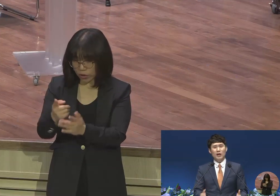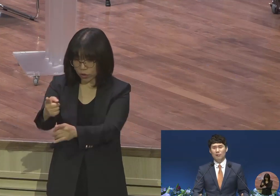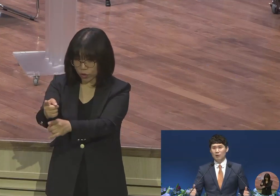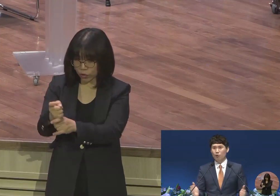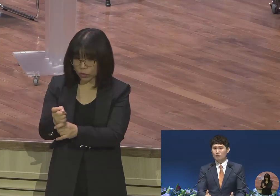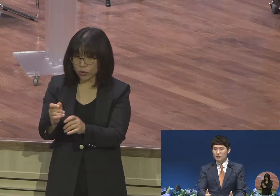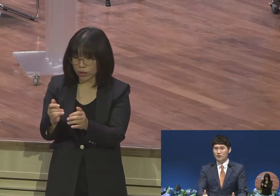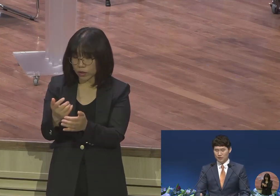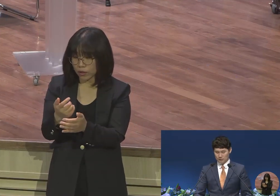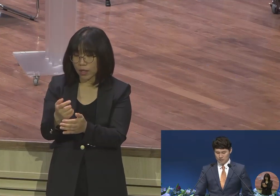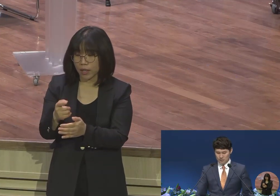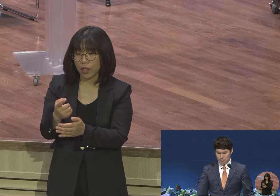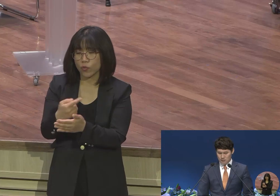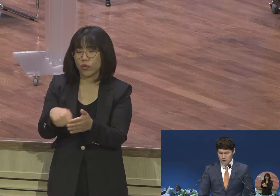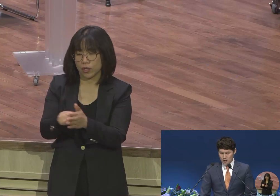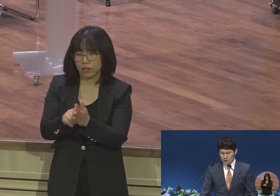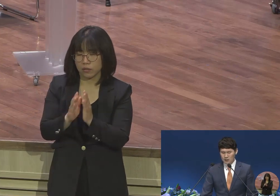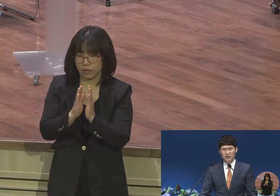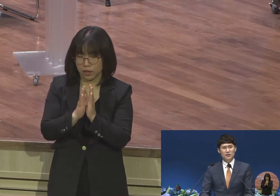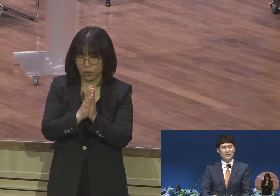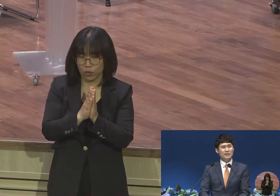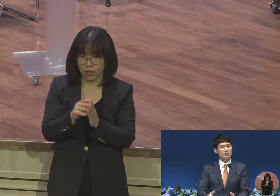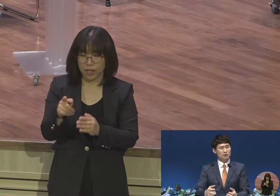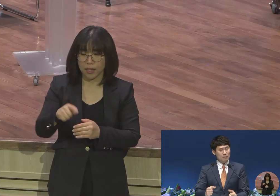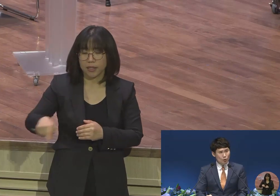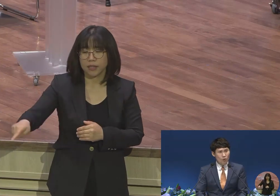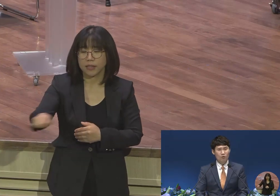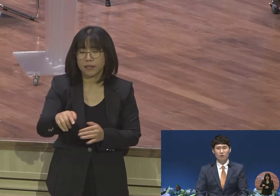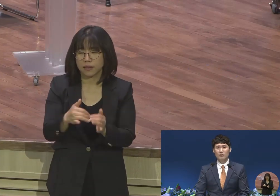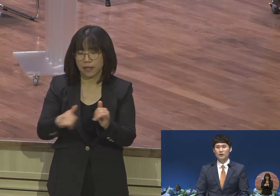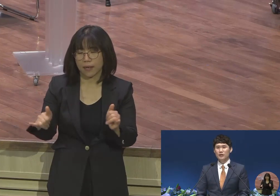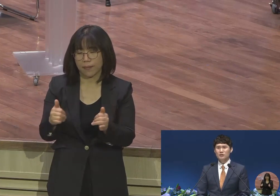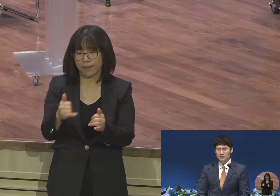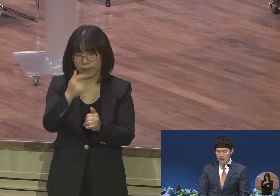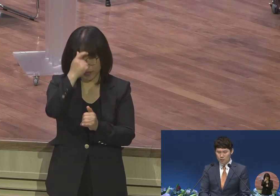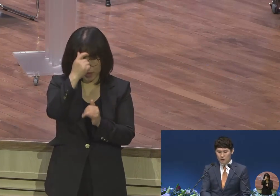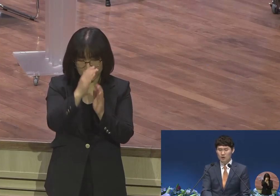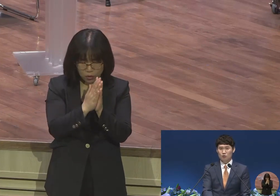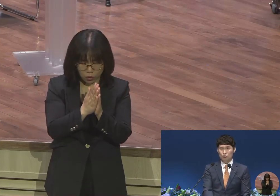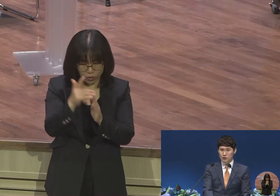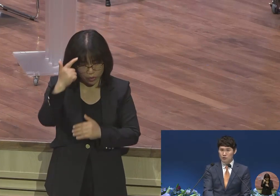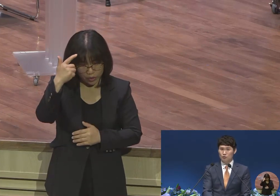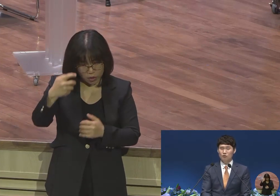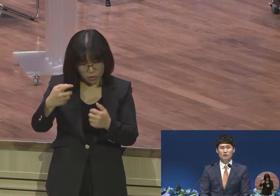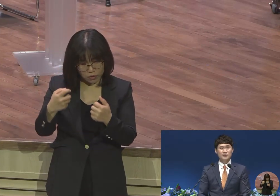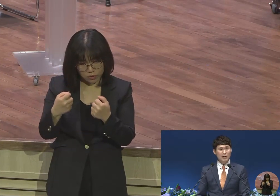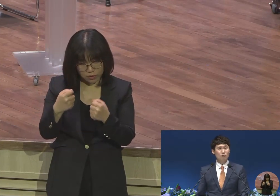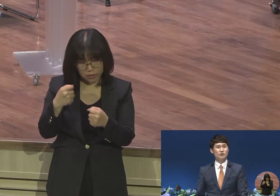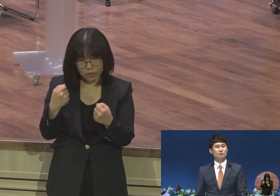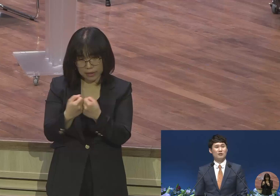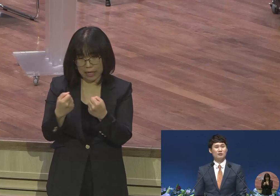다락방에 포함시켜서 그들을 대상자로 삼고 영적 싸움을 구체적으로 싸운 것입니다